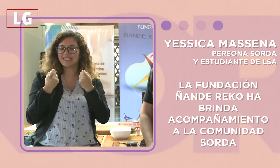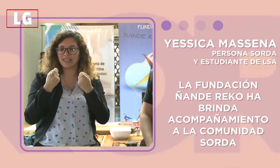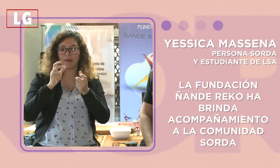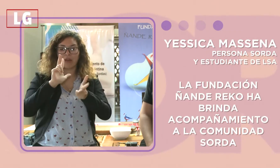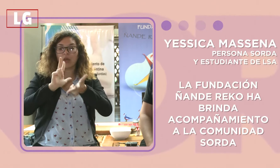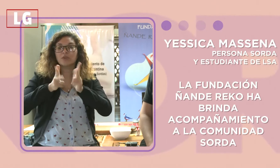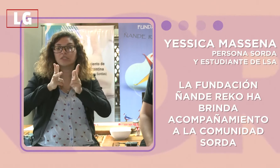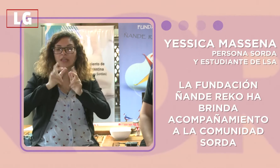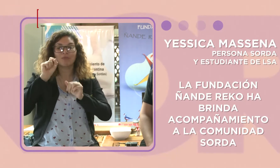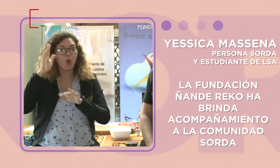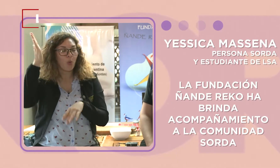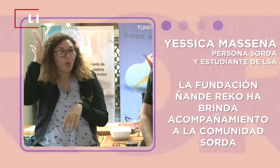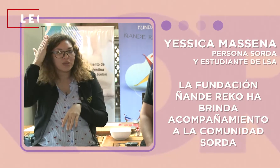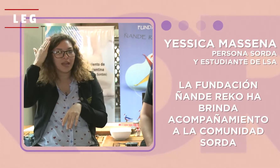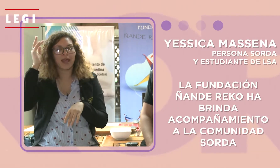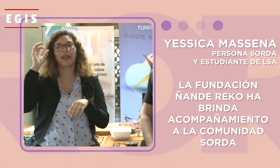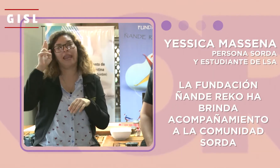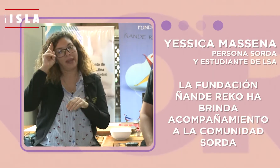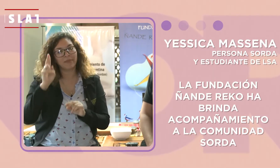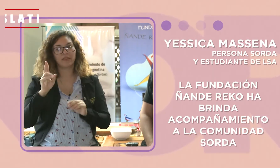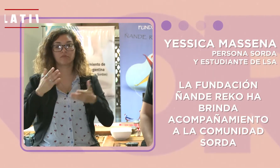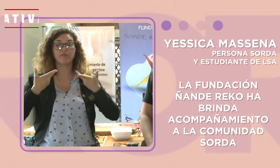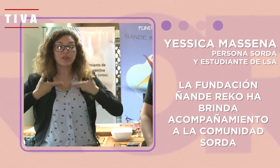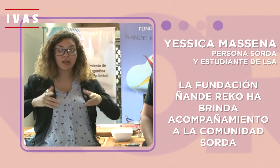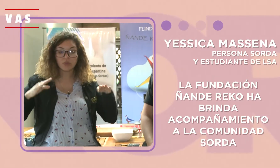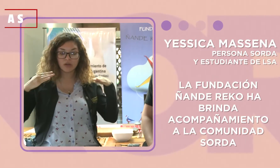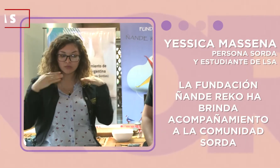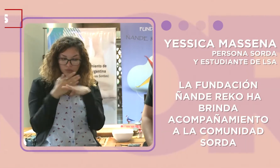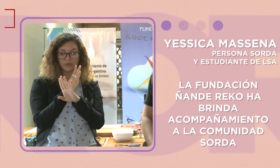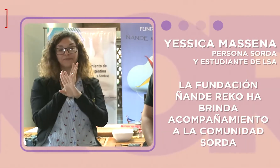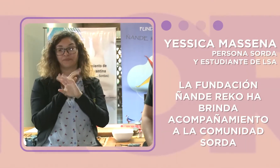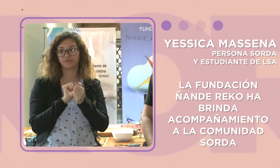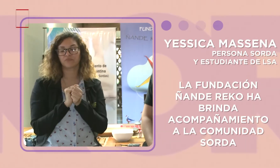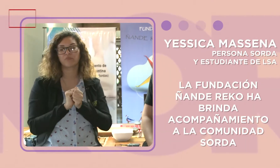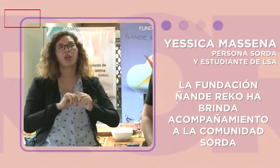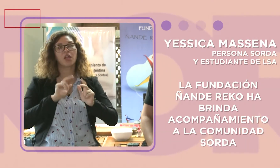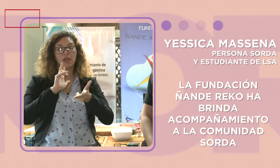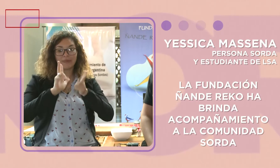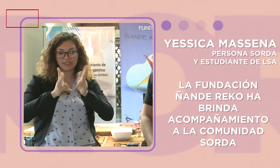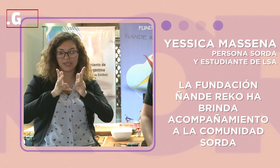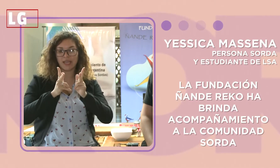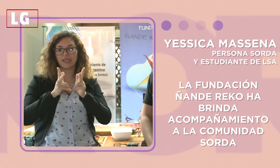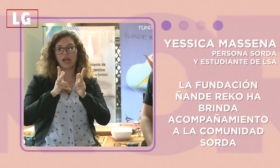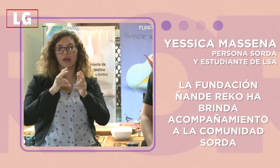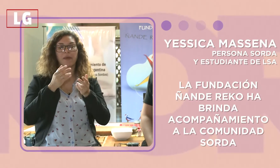Por eso las personas sordas necesitan que haya respeto a la cultura, respeto a la lengua